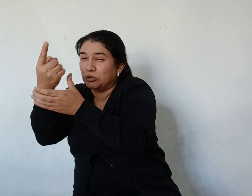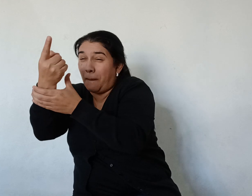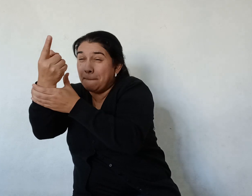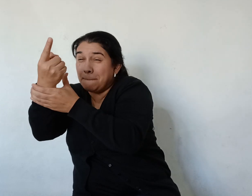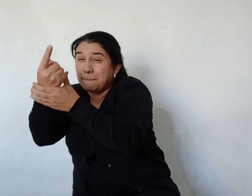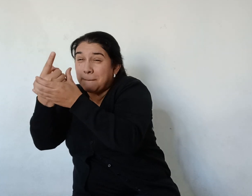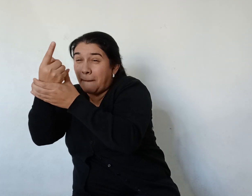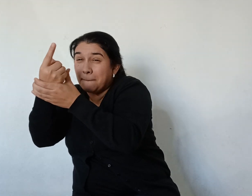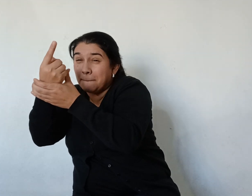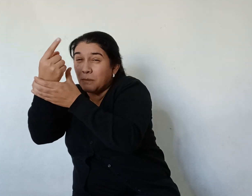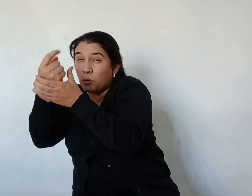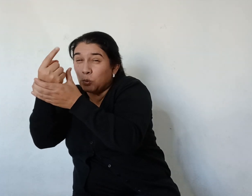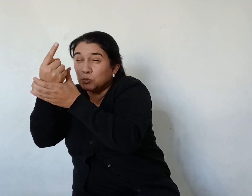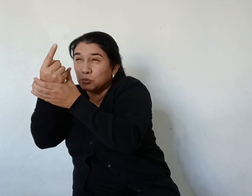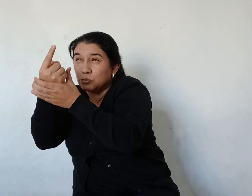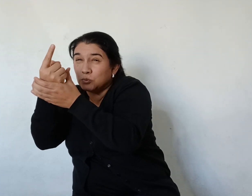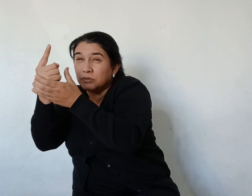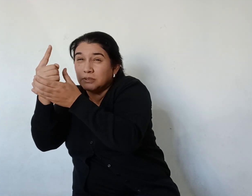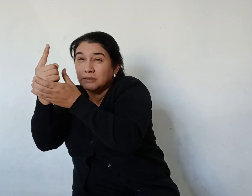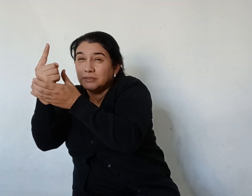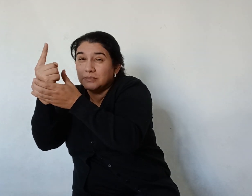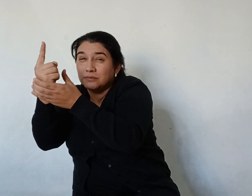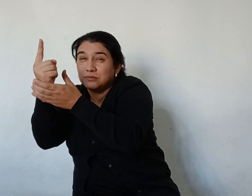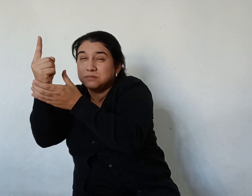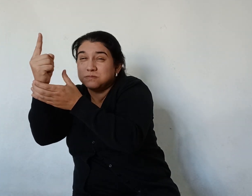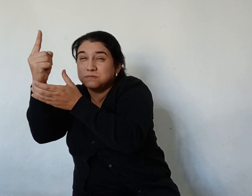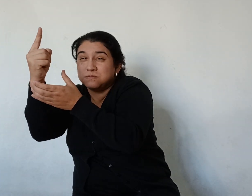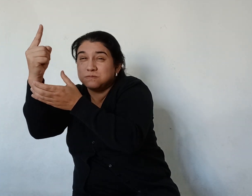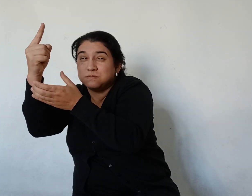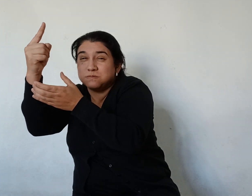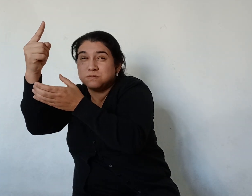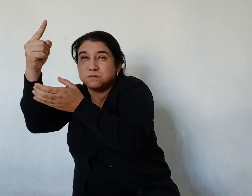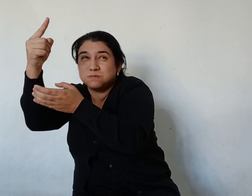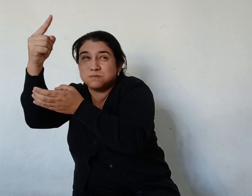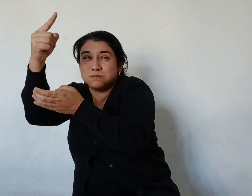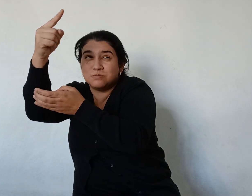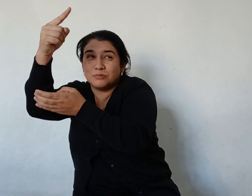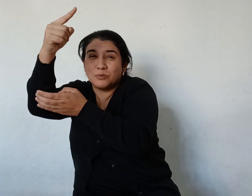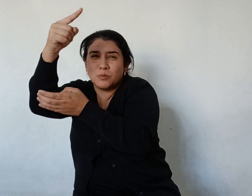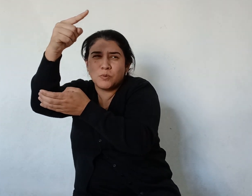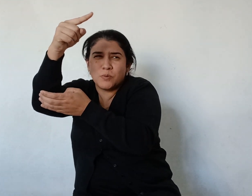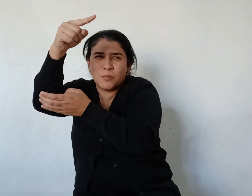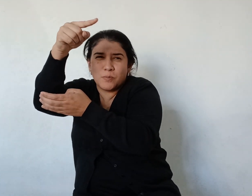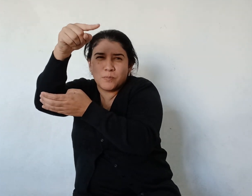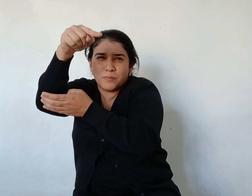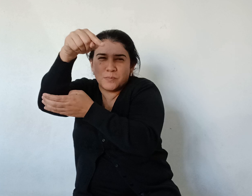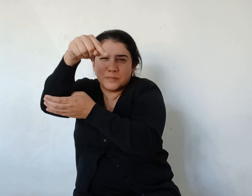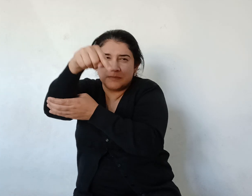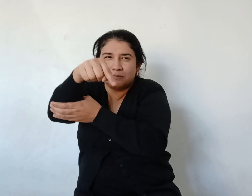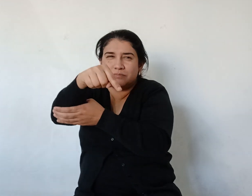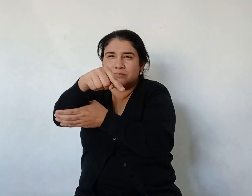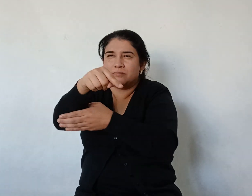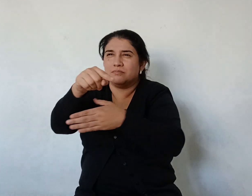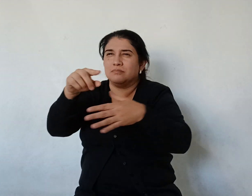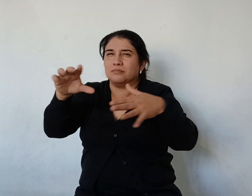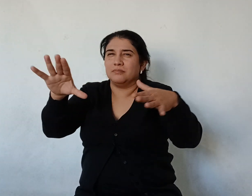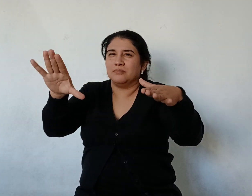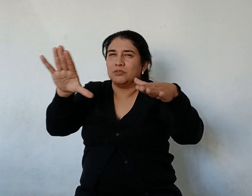torpedo Lo lanzó Contra el buque Ya era tiempo En ese instante El acorazado Lanzaba su segundo